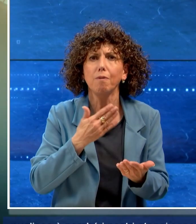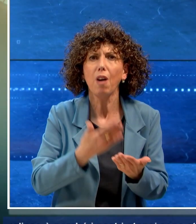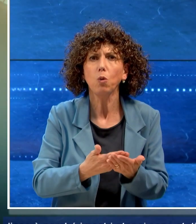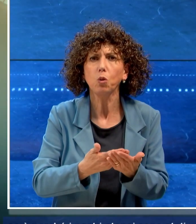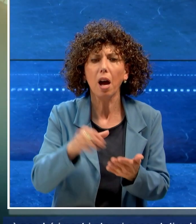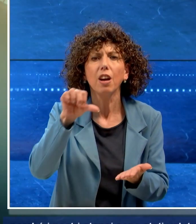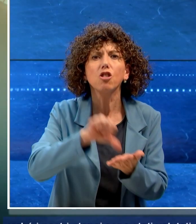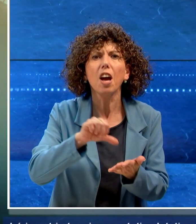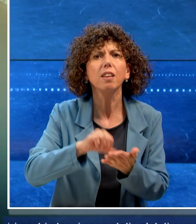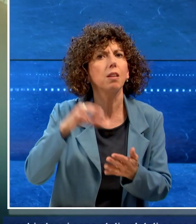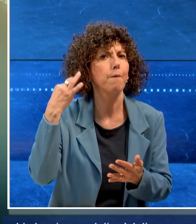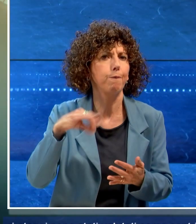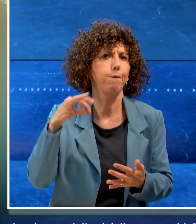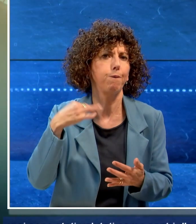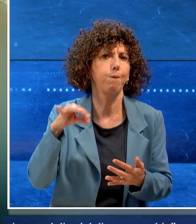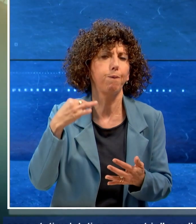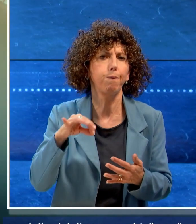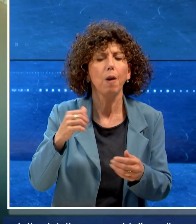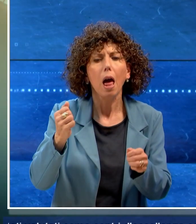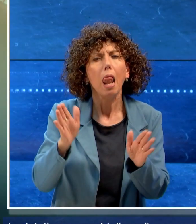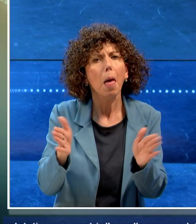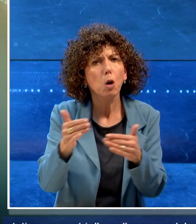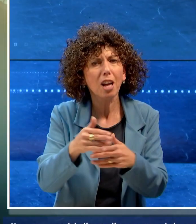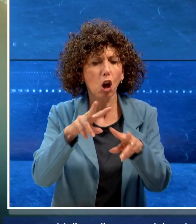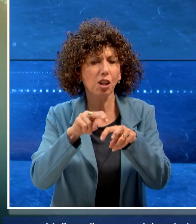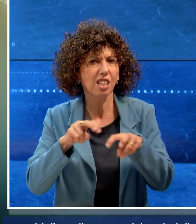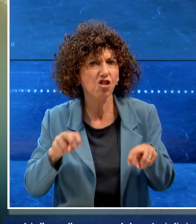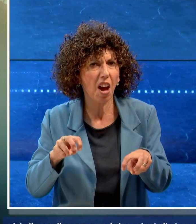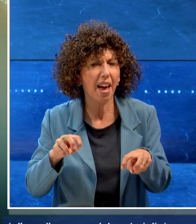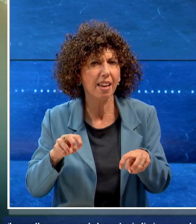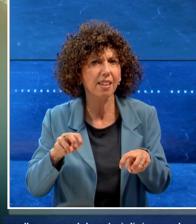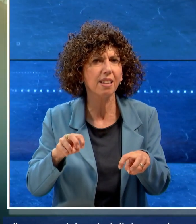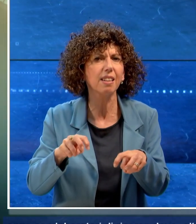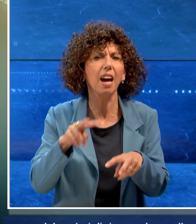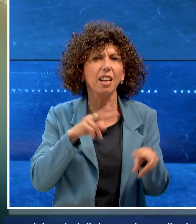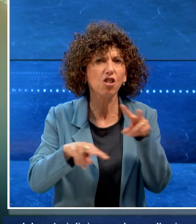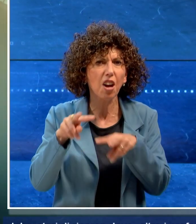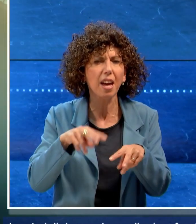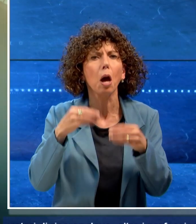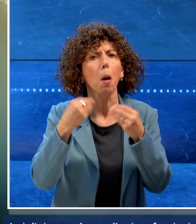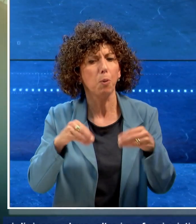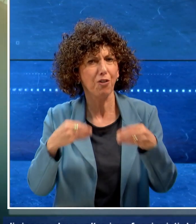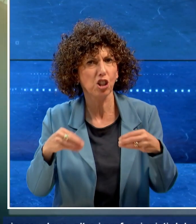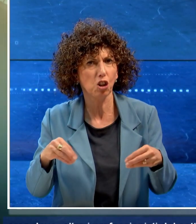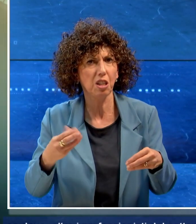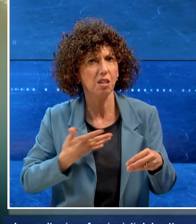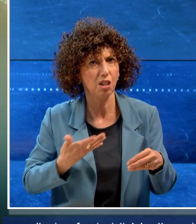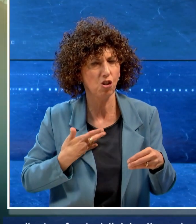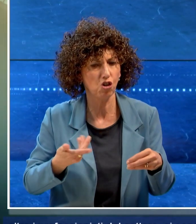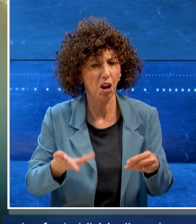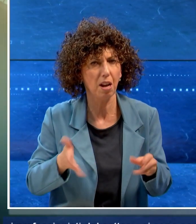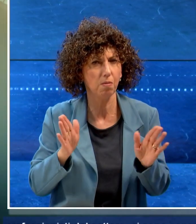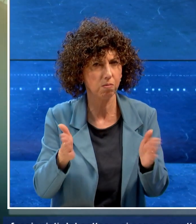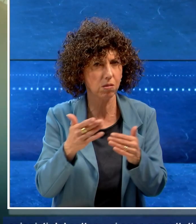come centri di eccellenza con laboratori di ricerca, dove oltre ai professionisti del settore ci sono